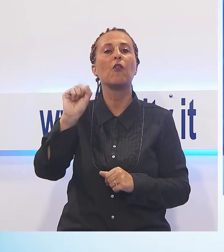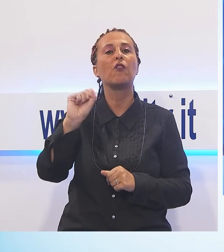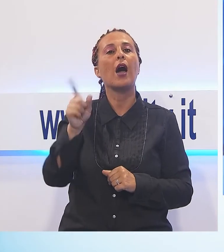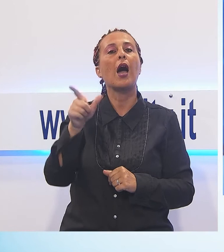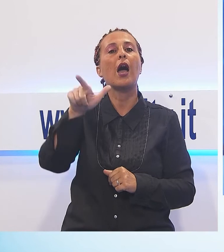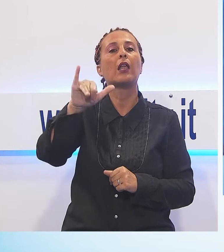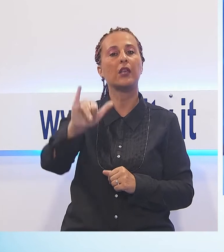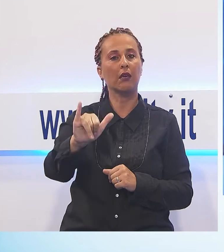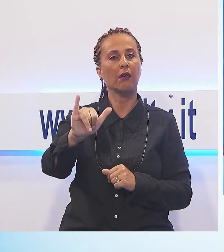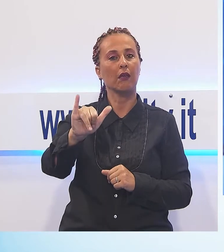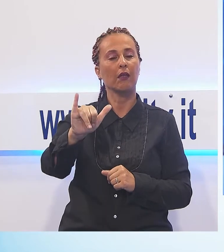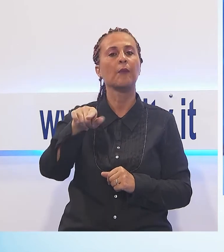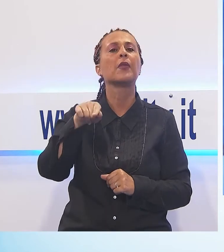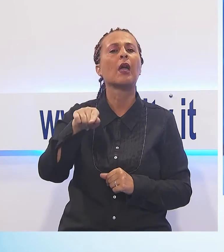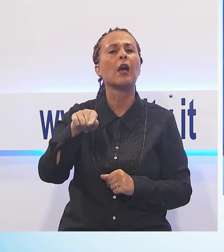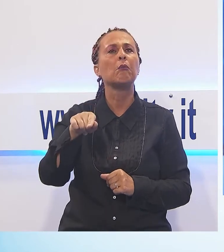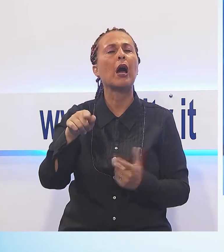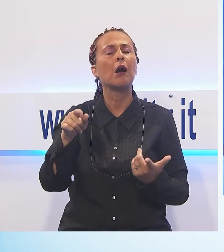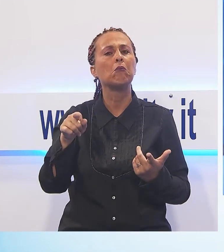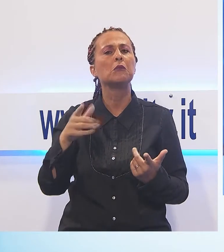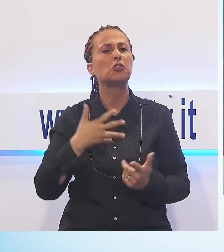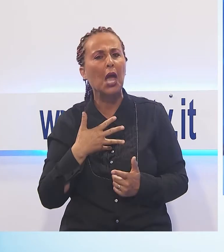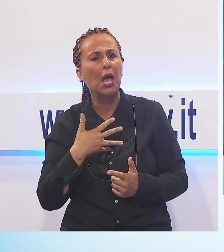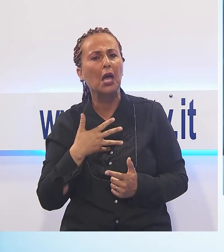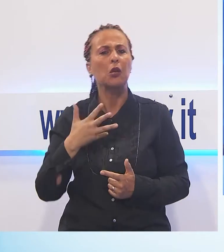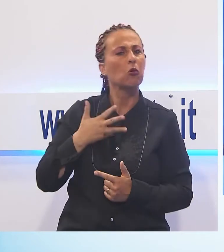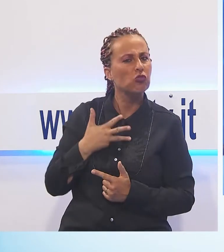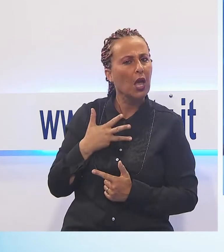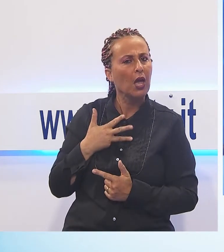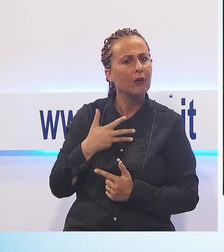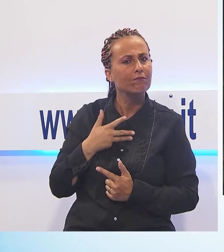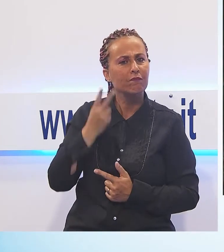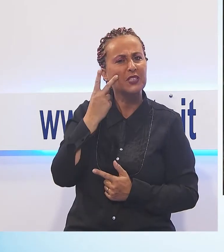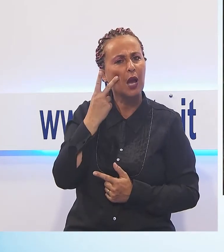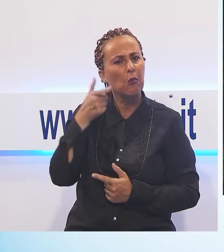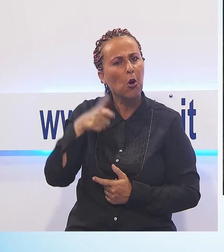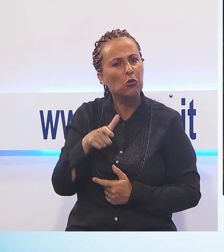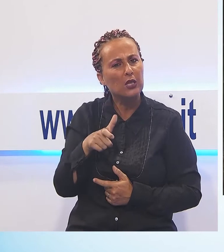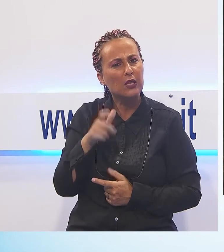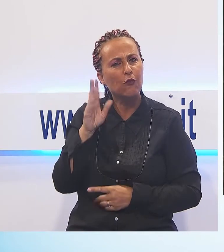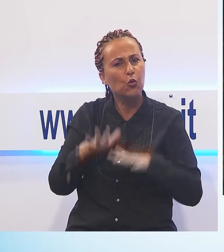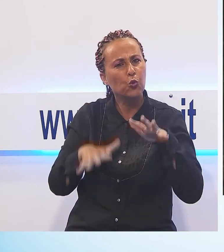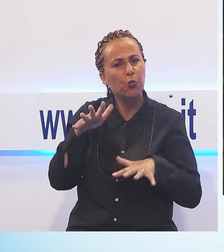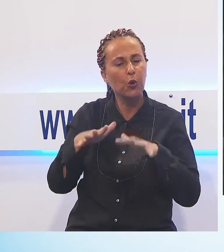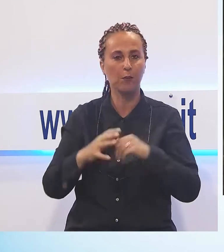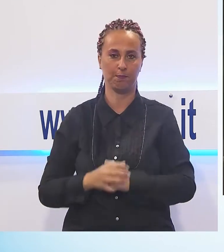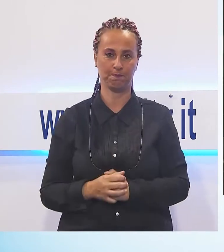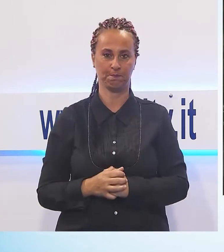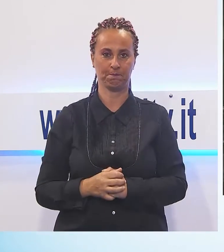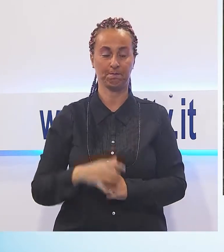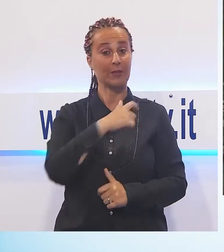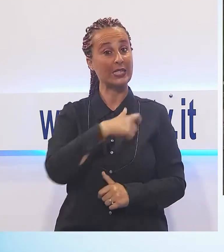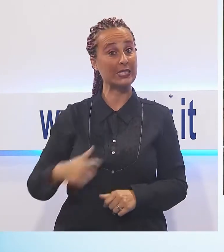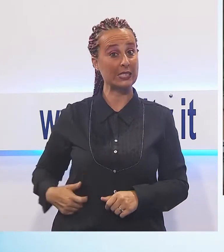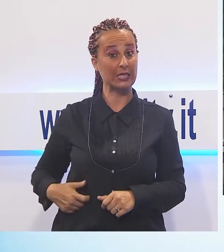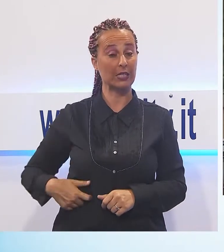Vagli c'è. Ma in questo caso forse Vagli non c'è. Vediamo perché. Il sindaco di Vagli sotto, Mario Puglia, questa